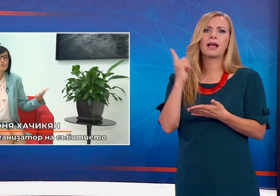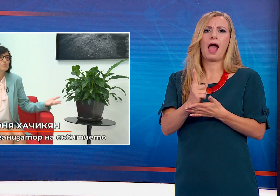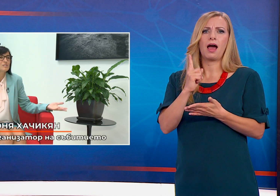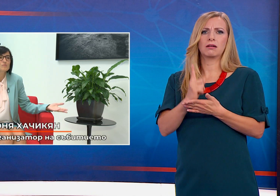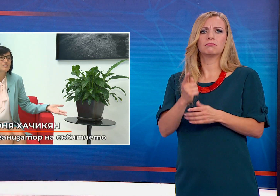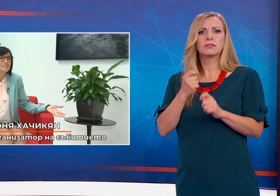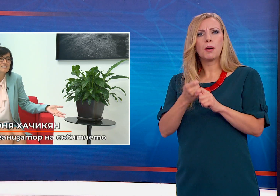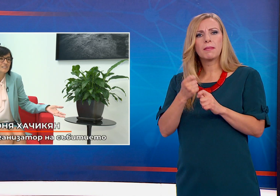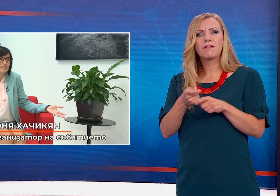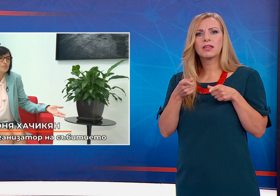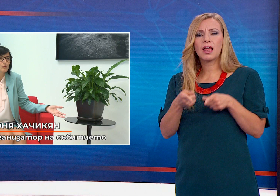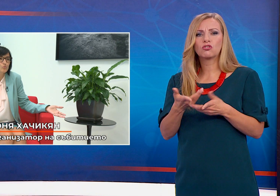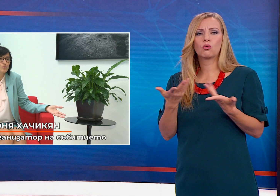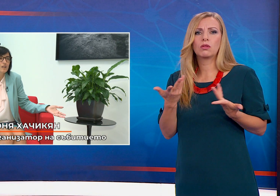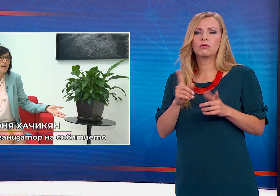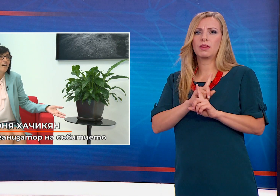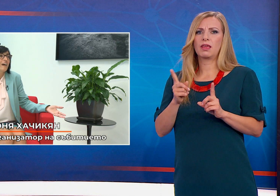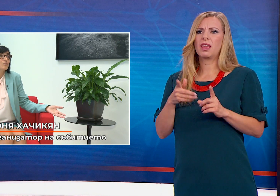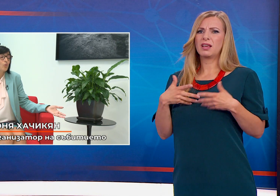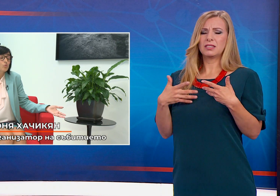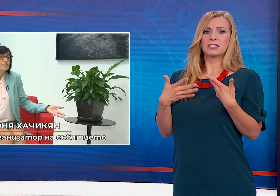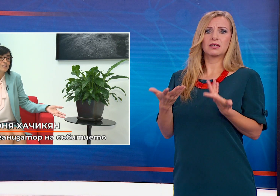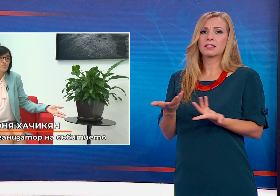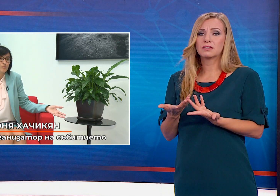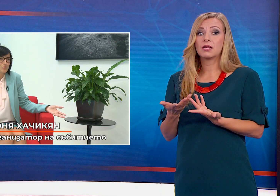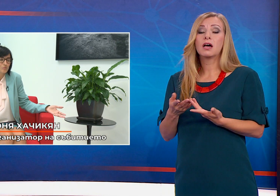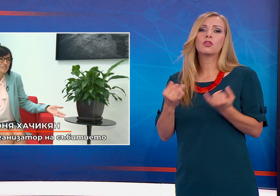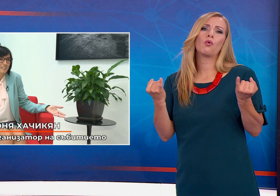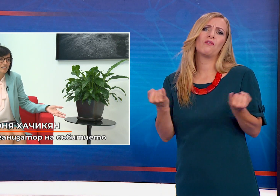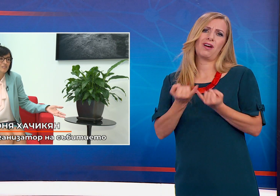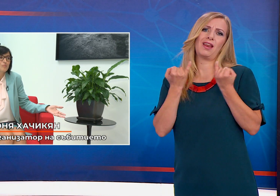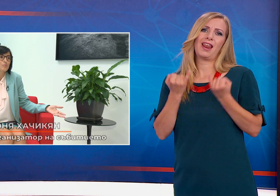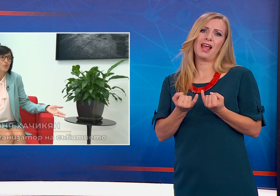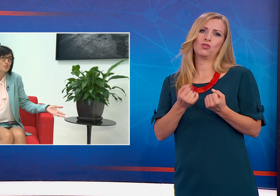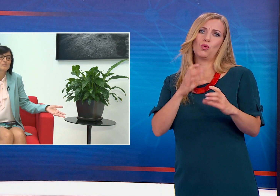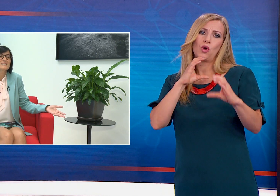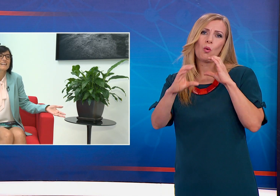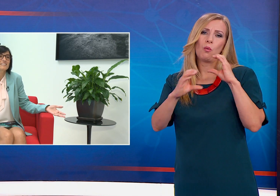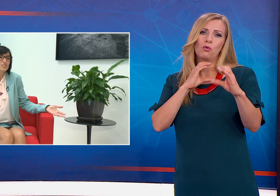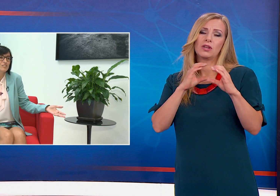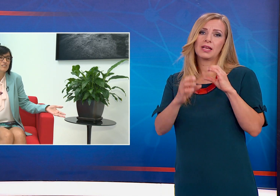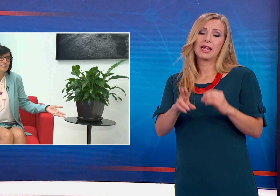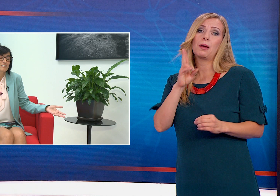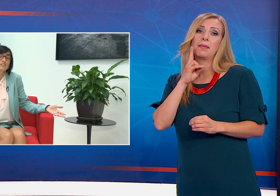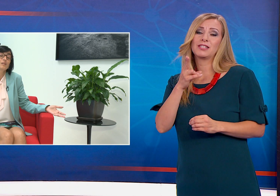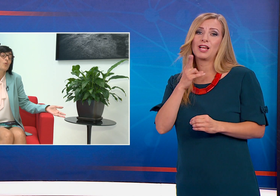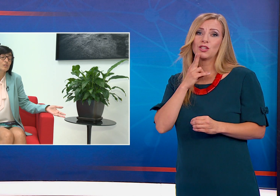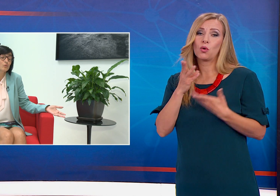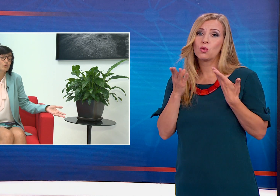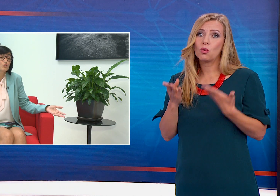които те самите не искат и нямат нужда. А е толкова лесно да общуваме с тях, те просто не знаят нашия език и не могат да го научат.